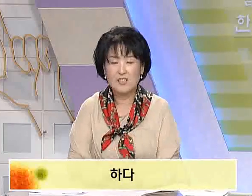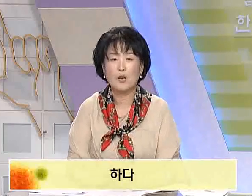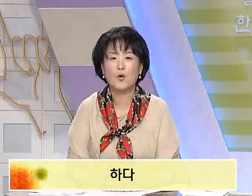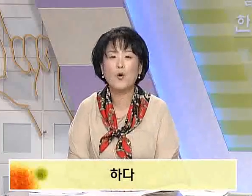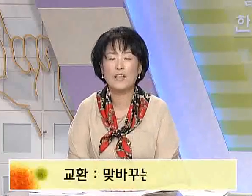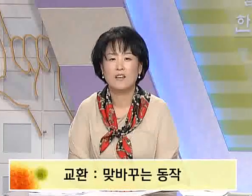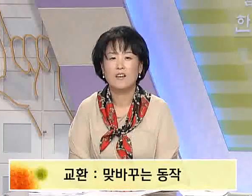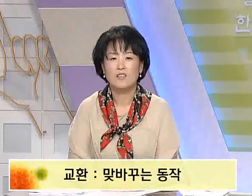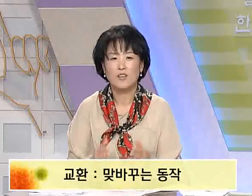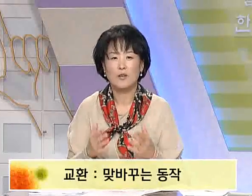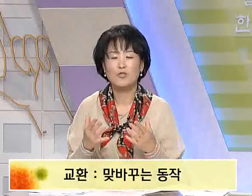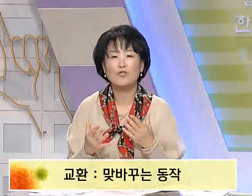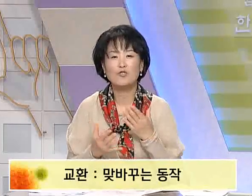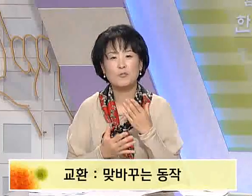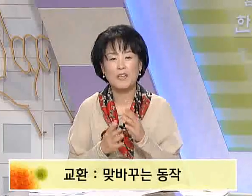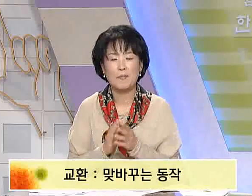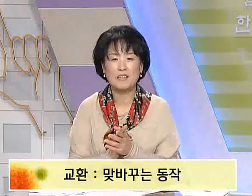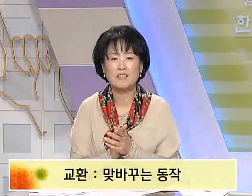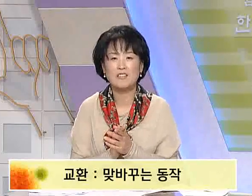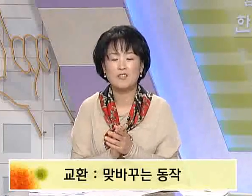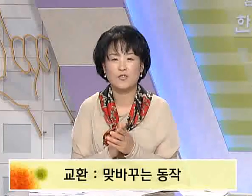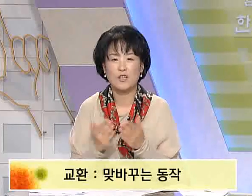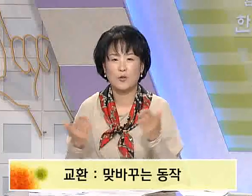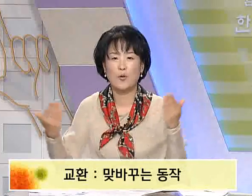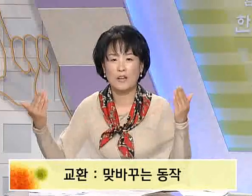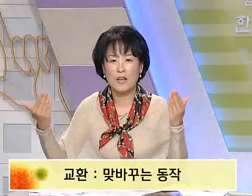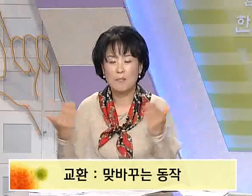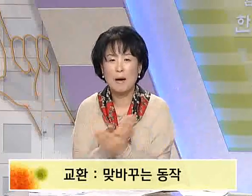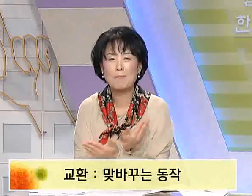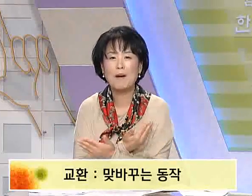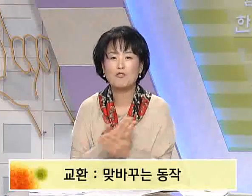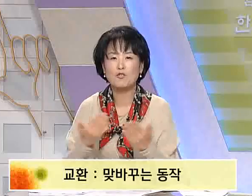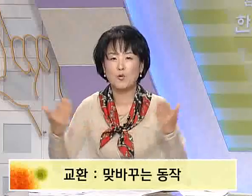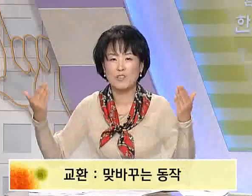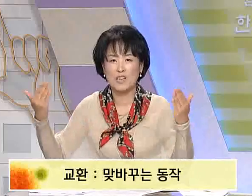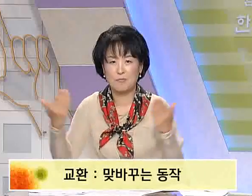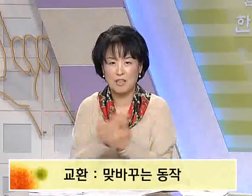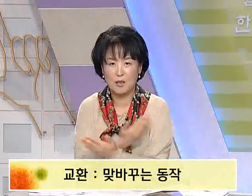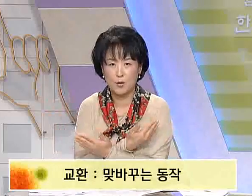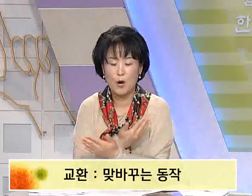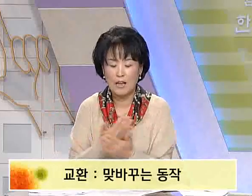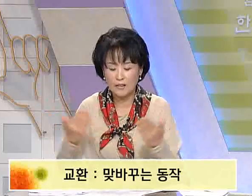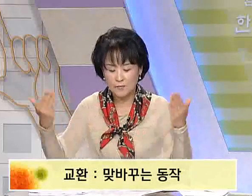자. 교환. 저희가 물건을 구입할 때 많이 쓰이는 것이죠. 교환. 맞바꾸는 동작입니다. 교환.